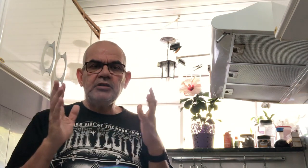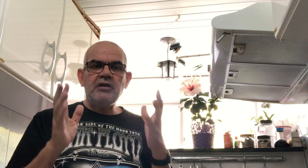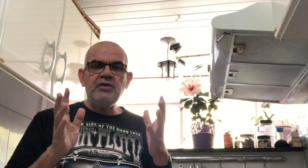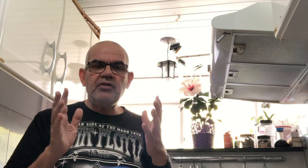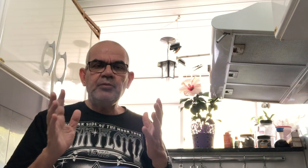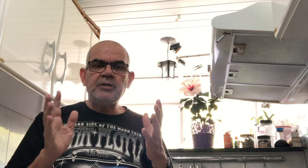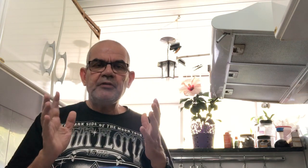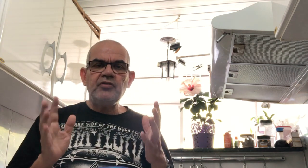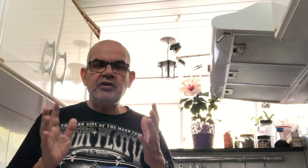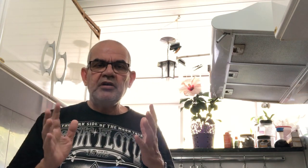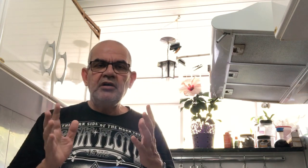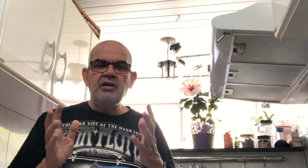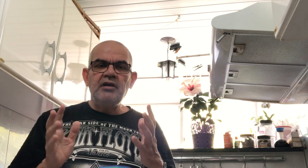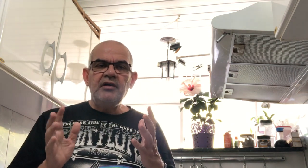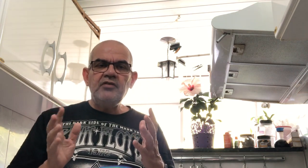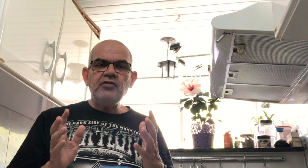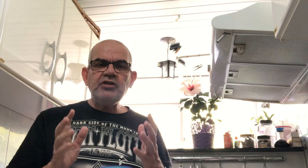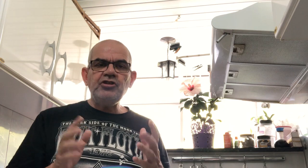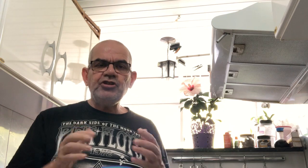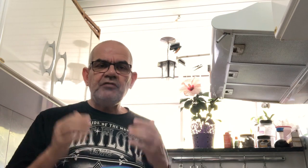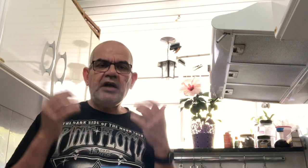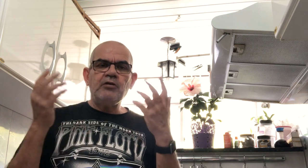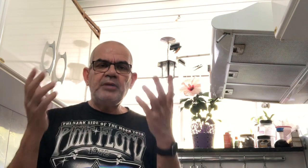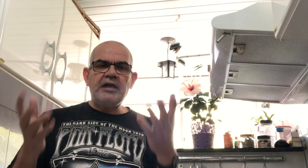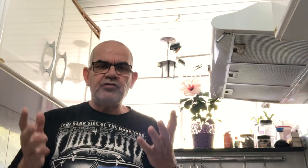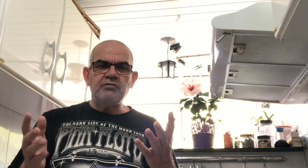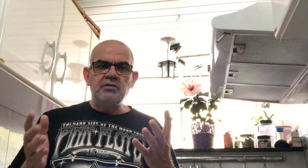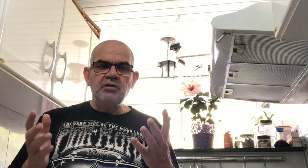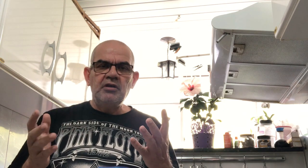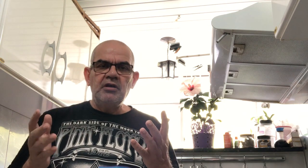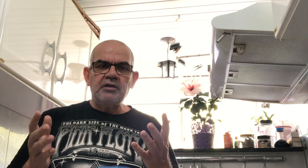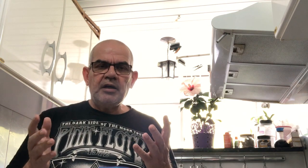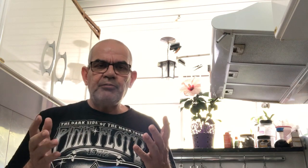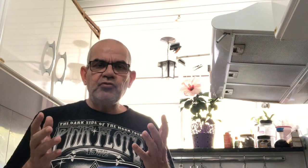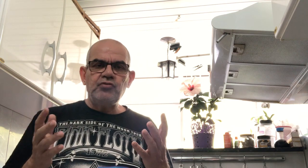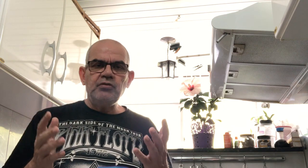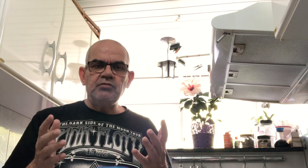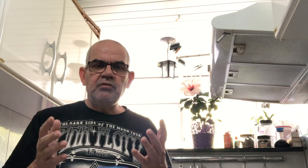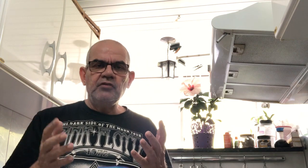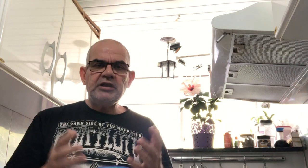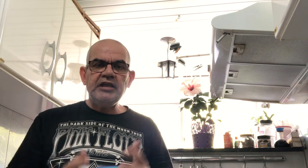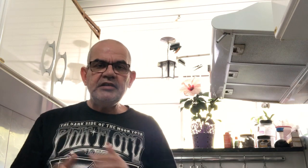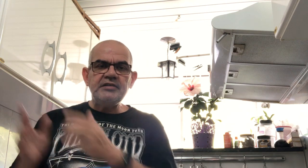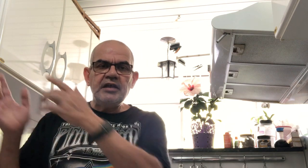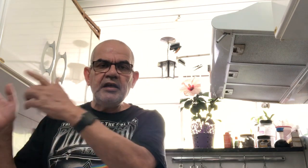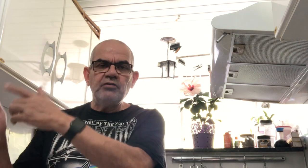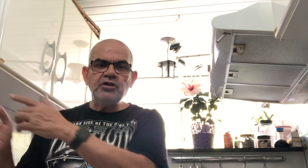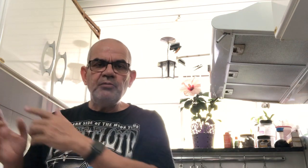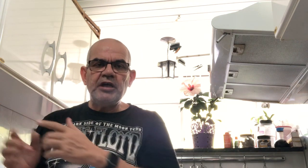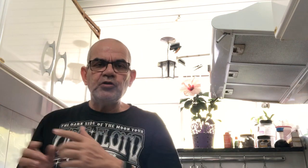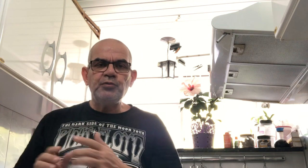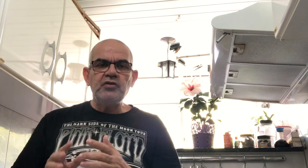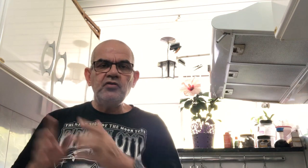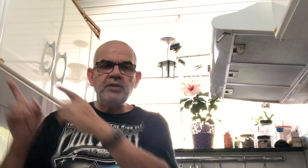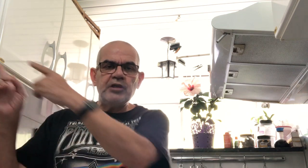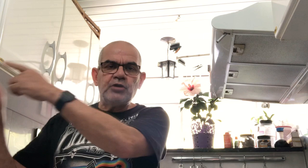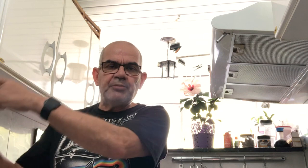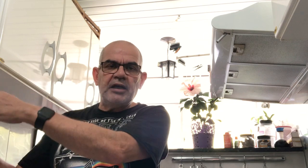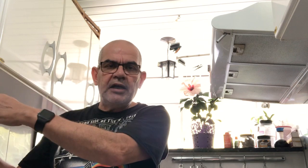vou dar um exemplo aqui para você. Se você diz que vai ao médico, tá? Para um surdo, você tem que dizer onde é o médico. Porque se o médico é para lá,